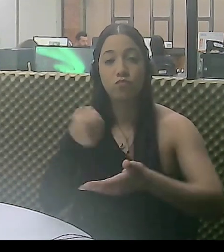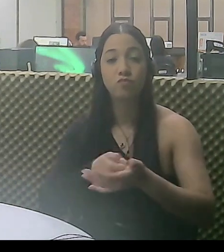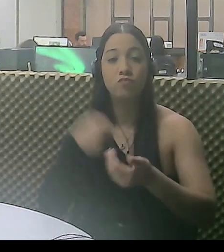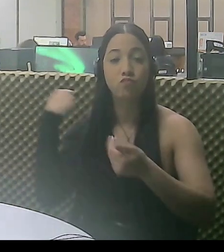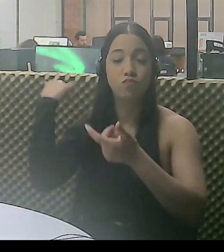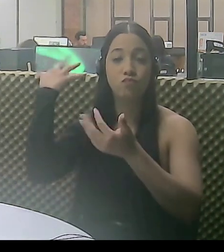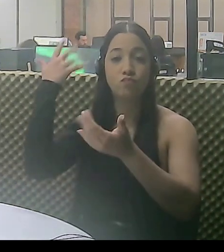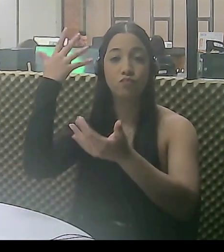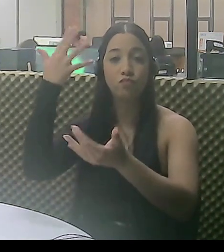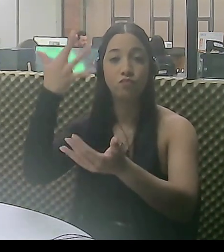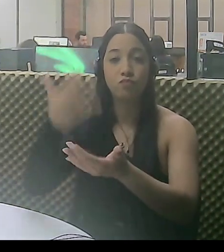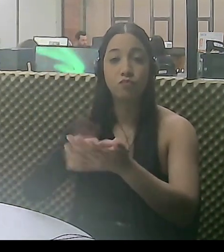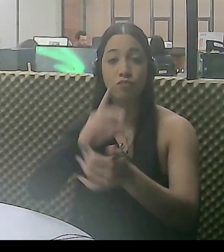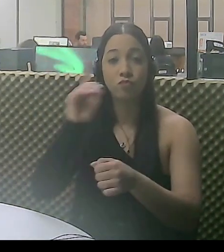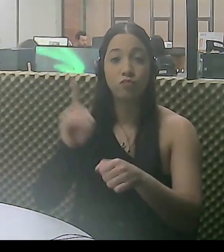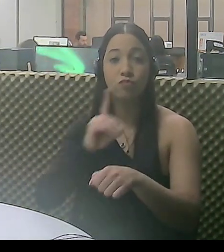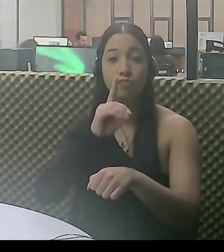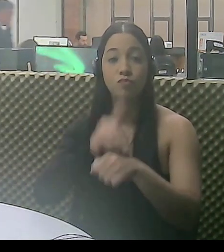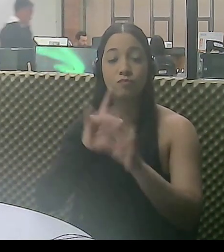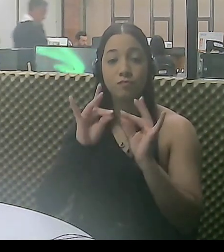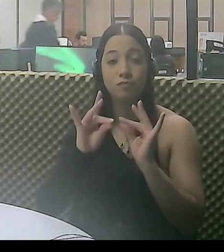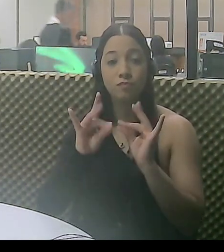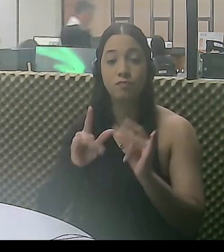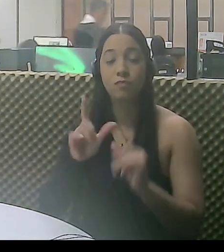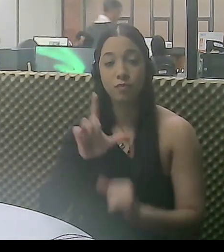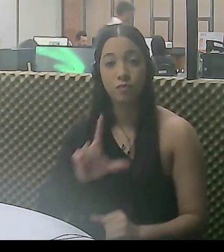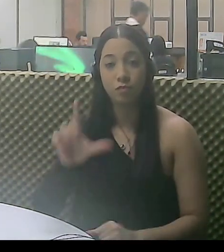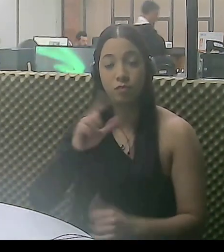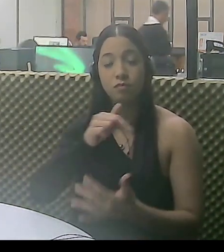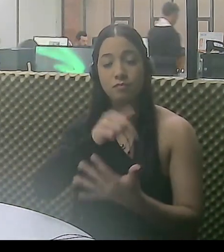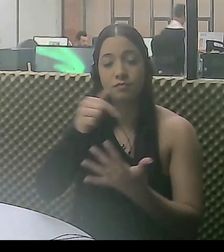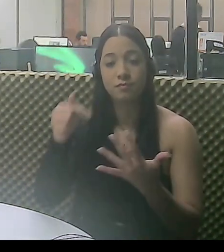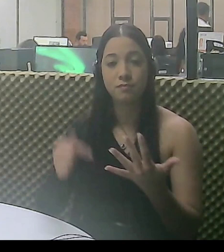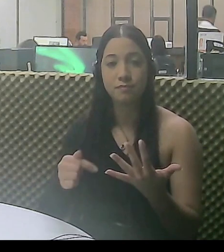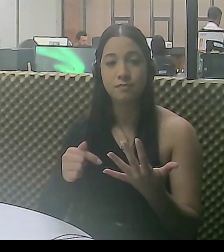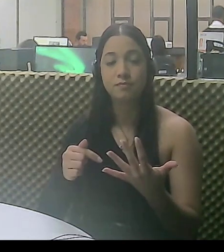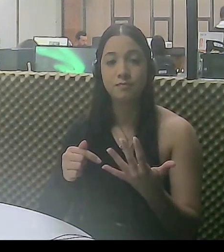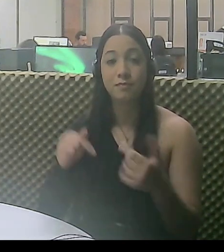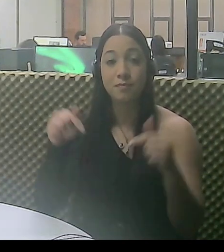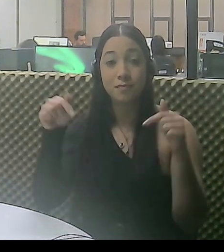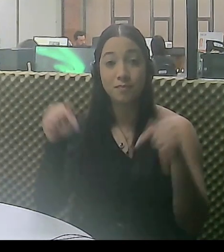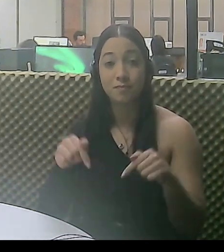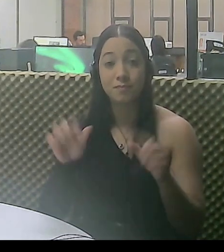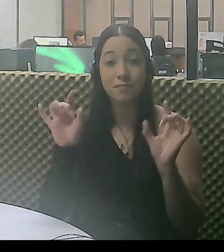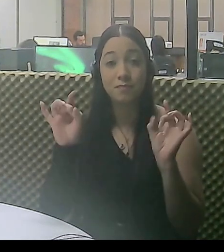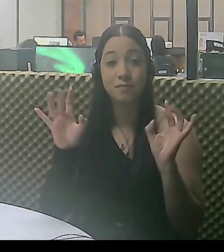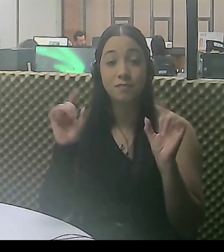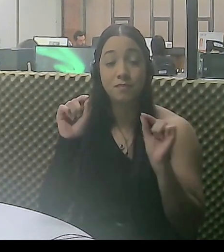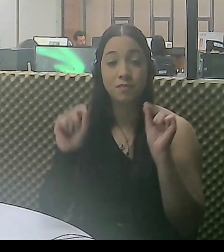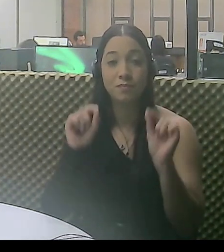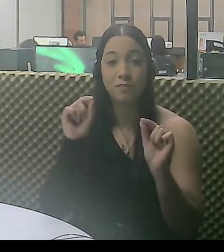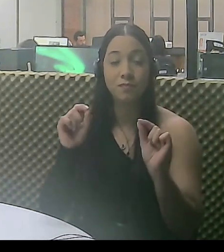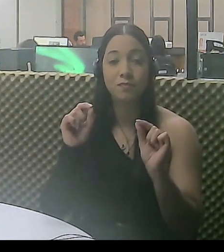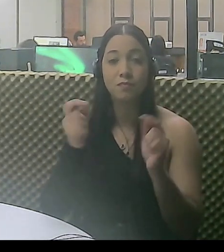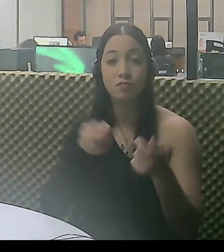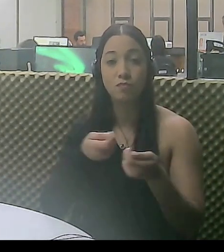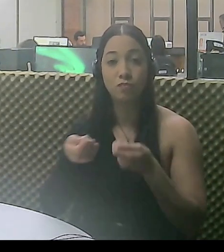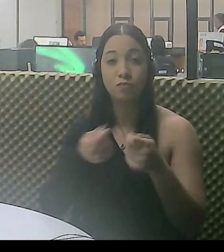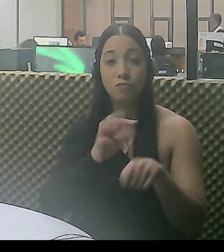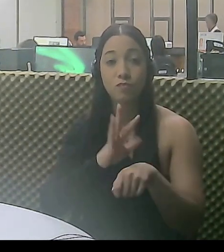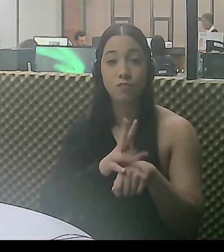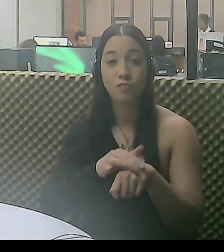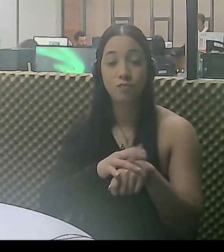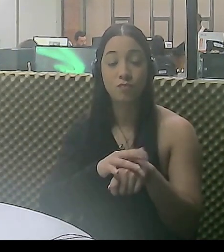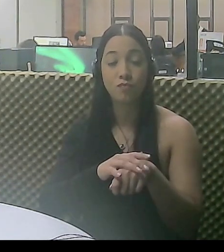o ano inteiro contra esse danado aqui, o Aedes aegypti. E claro, umas outras coisinhas mais. Aqui, a especialidade deles é fazer o controle de